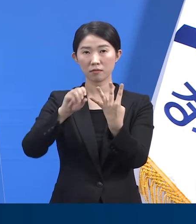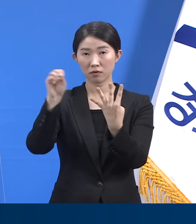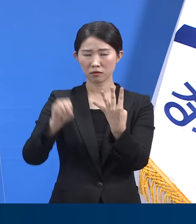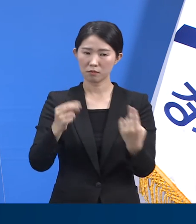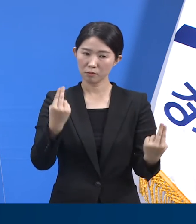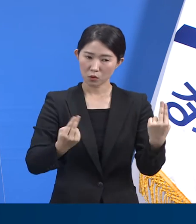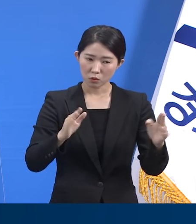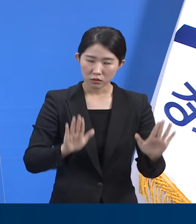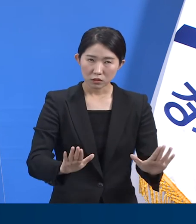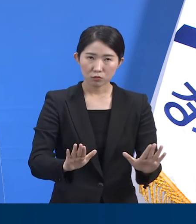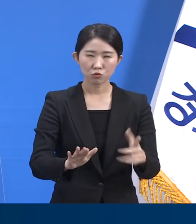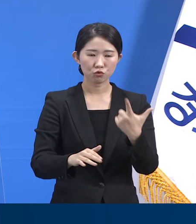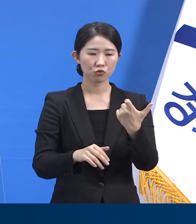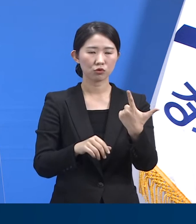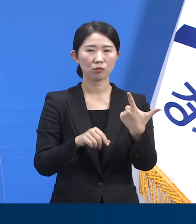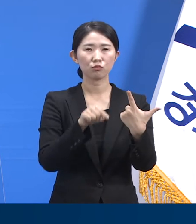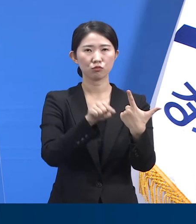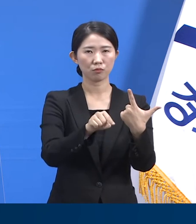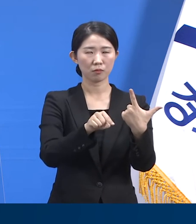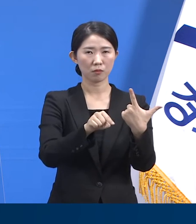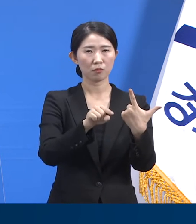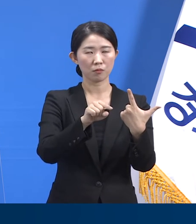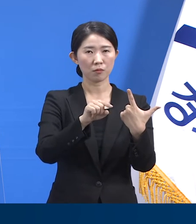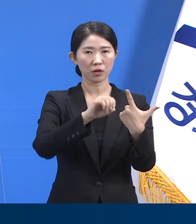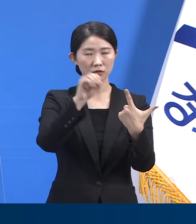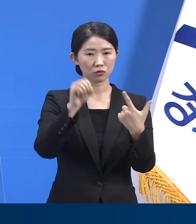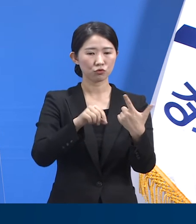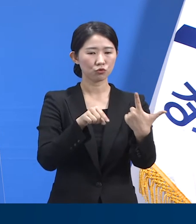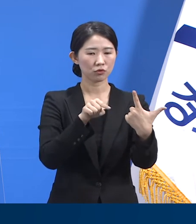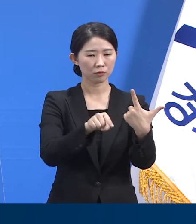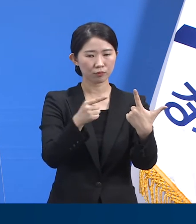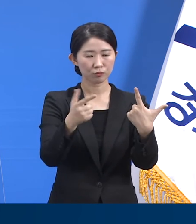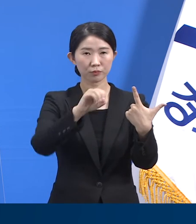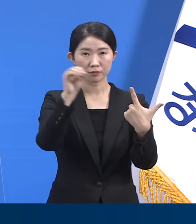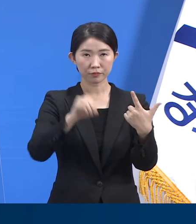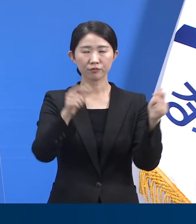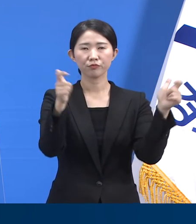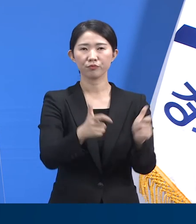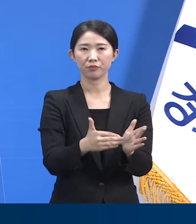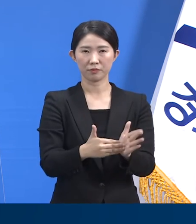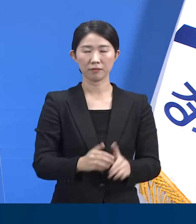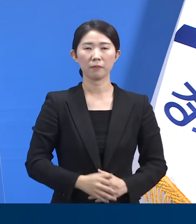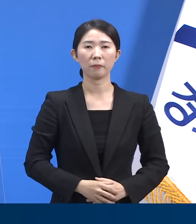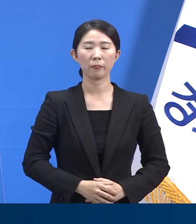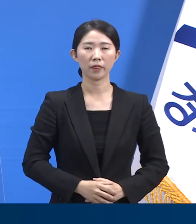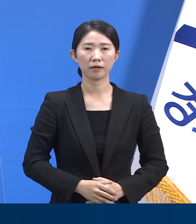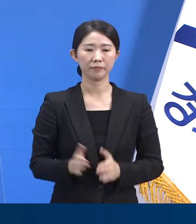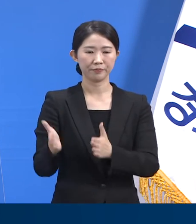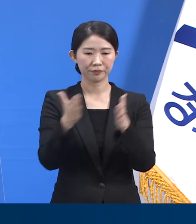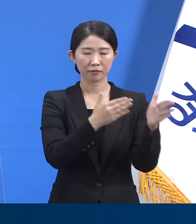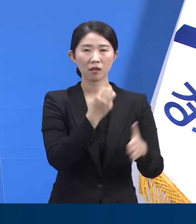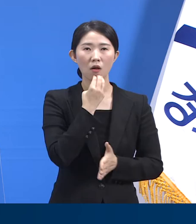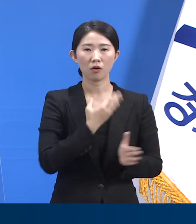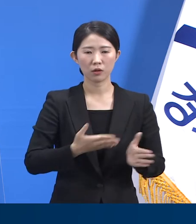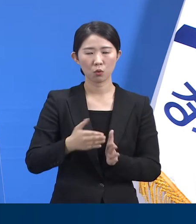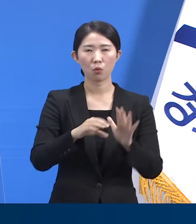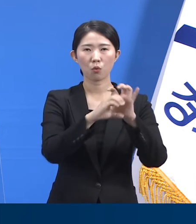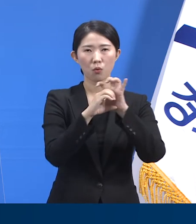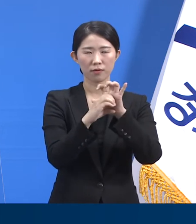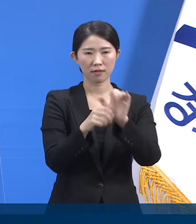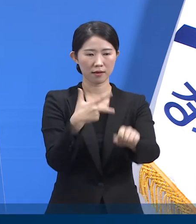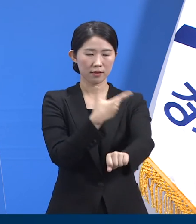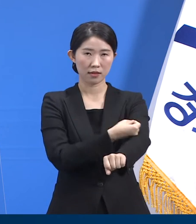6.6%포인트 감소했습니다. 다음은 경기도 코로나19 예방접종